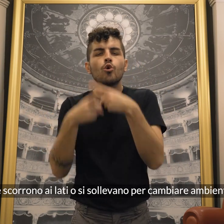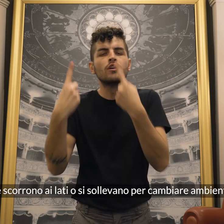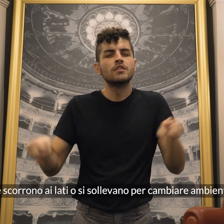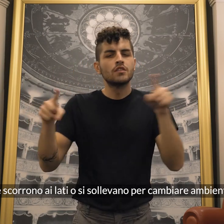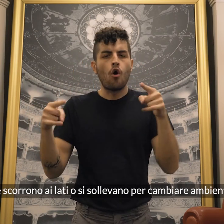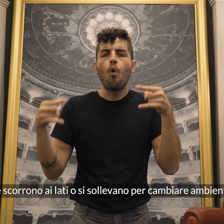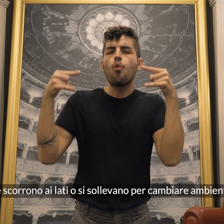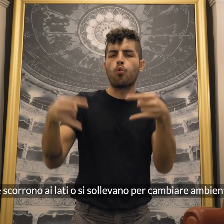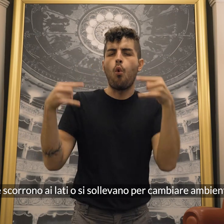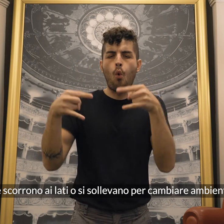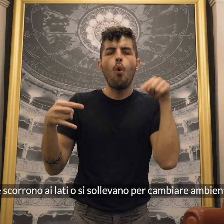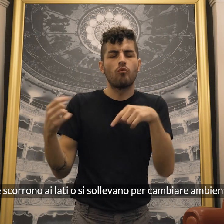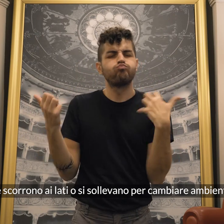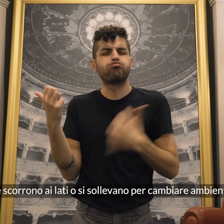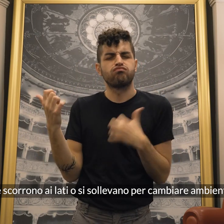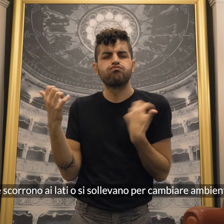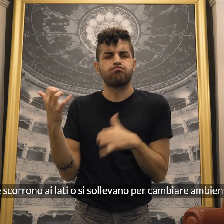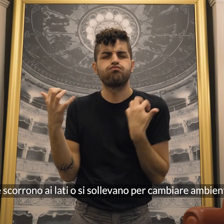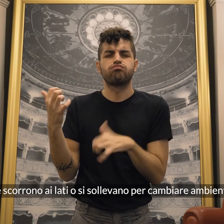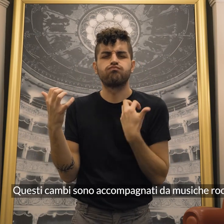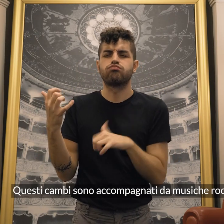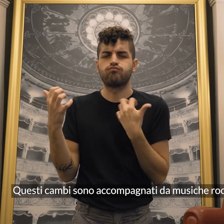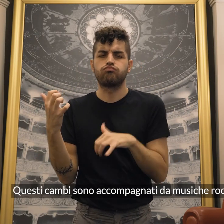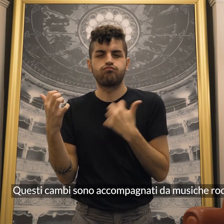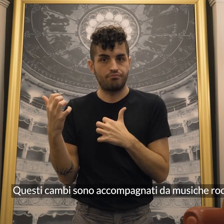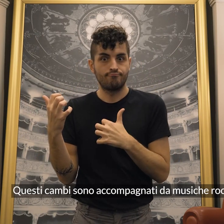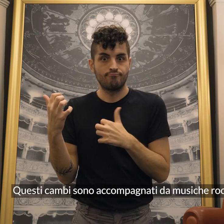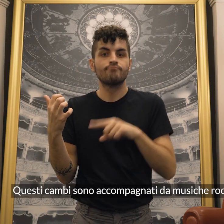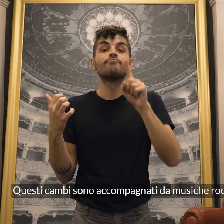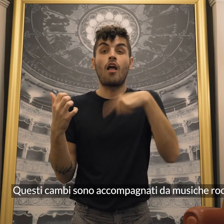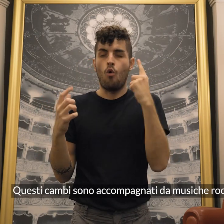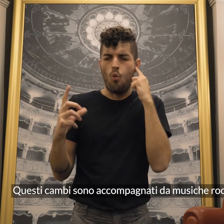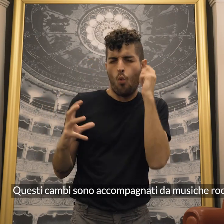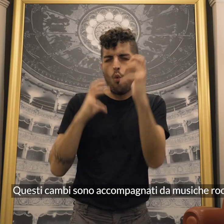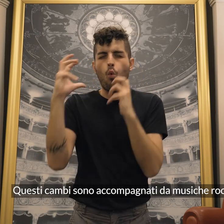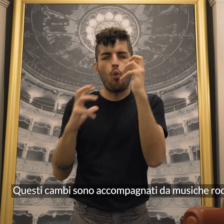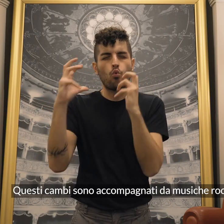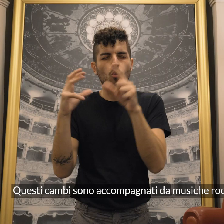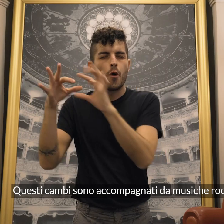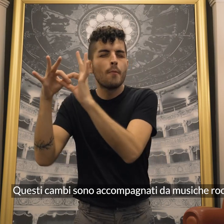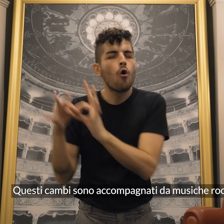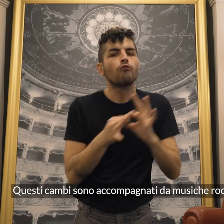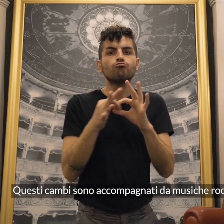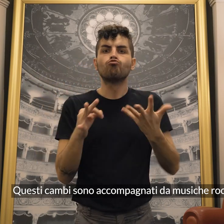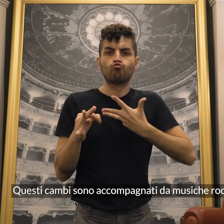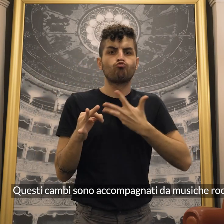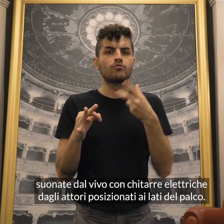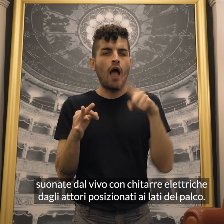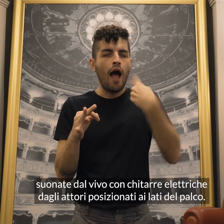sollevano per cambiare ambientazione. Questi cambi sono accompagnati da musiche rock suonate dal vivo con